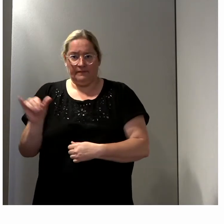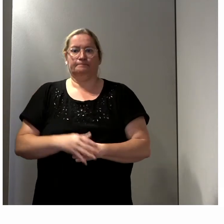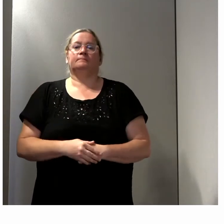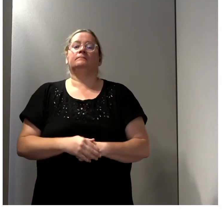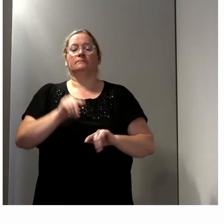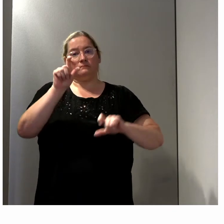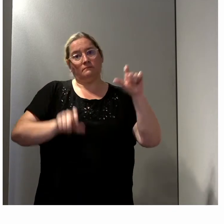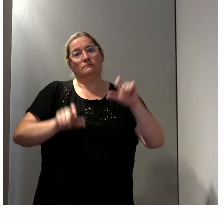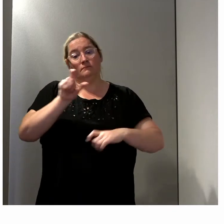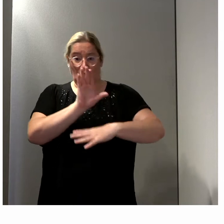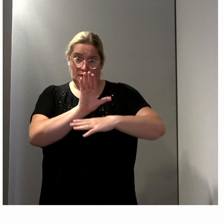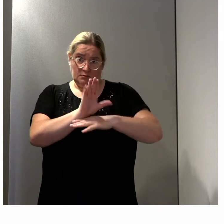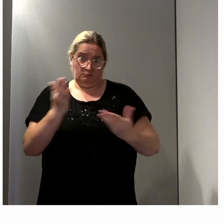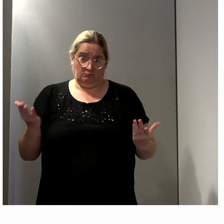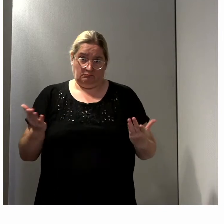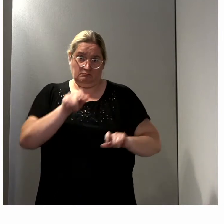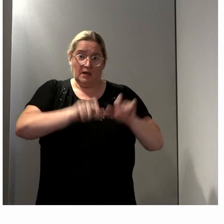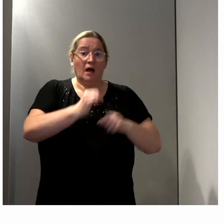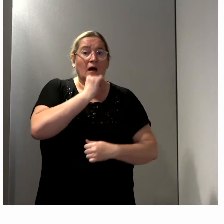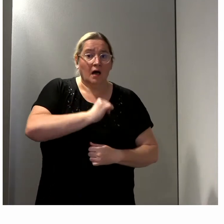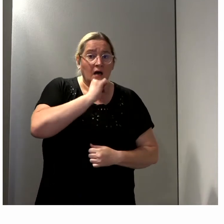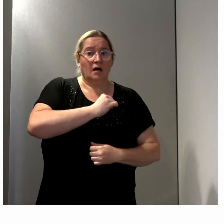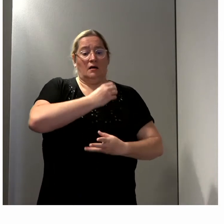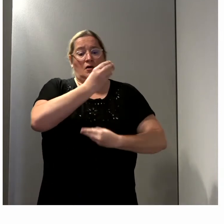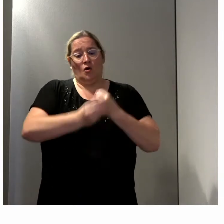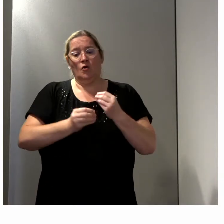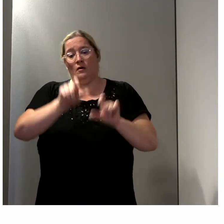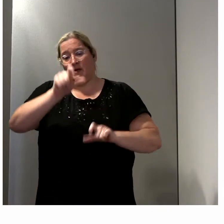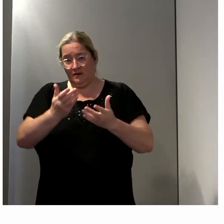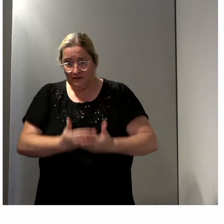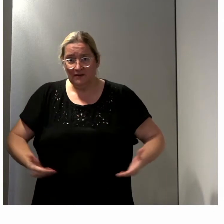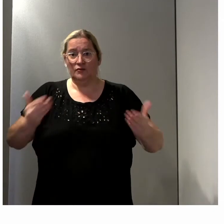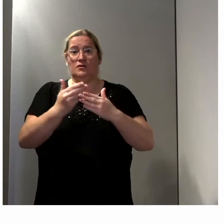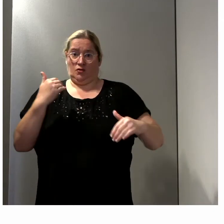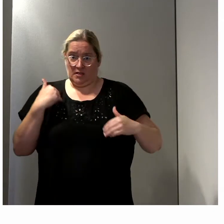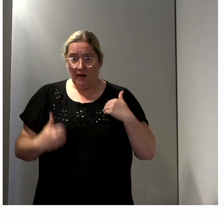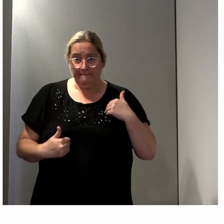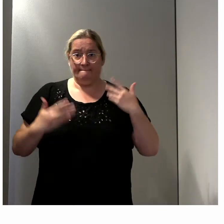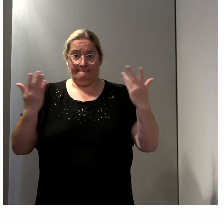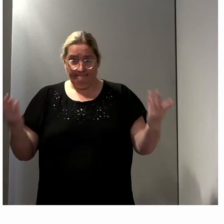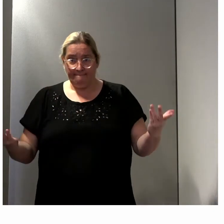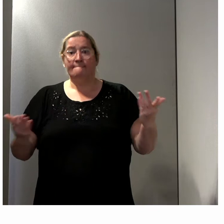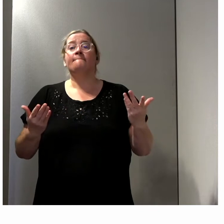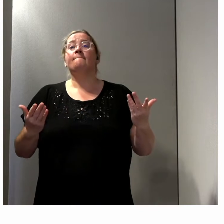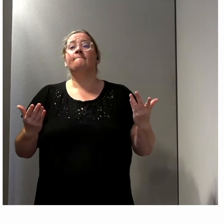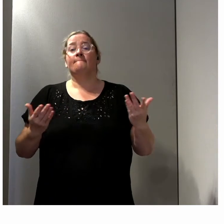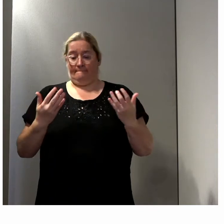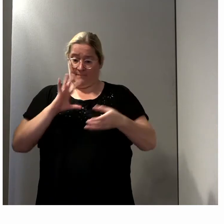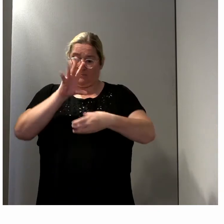représentants des personnes âgées ou des personnes en situation de handicap et qui est là pour